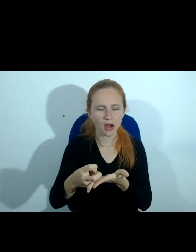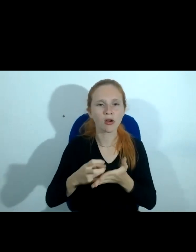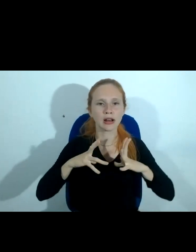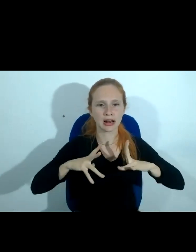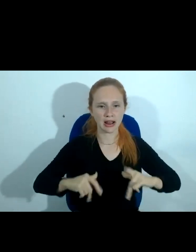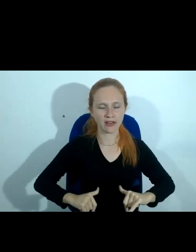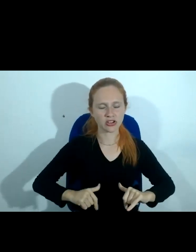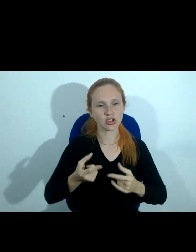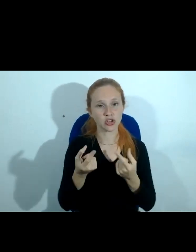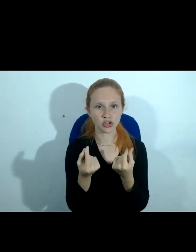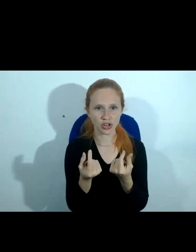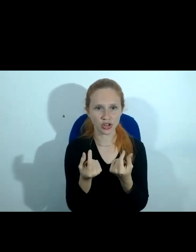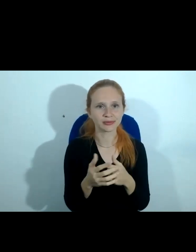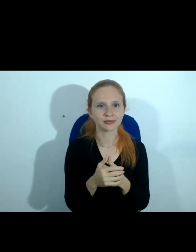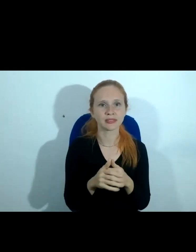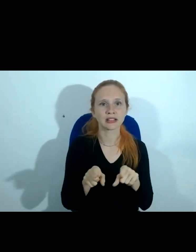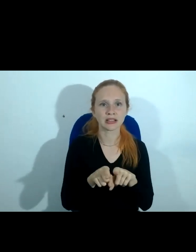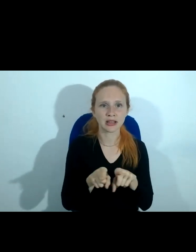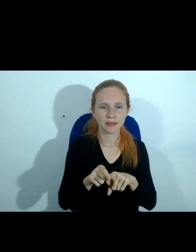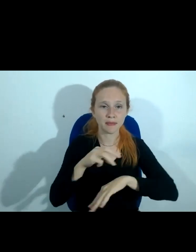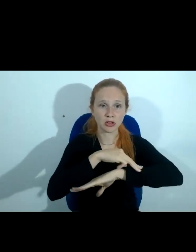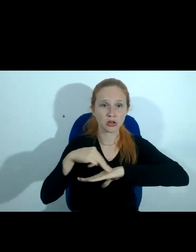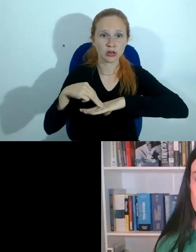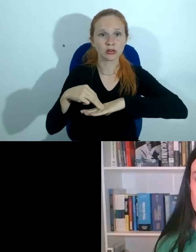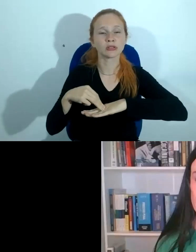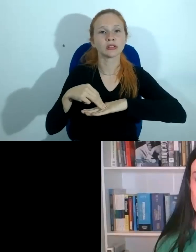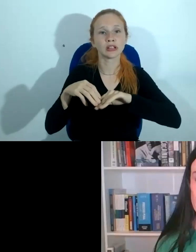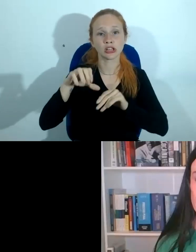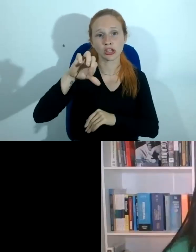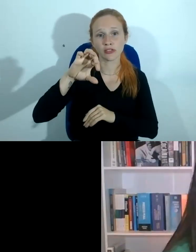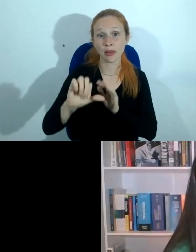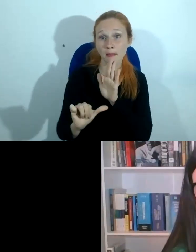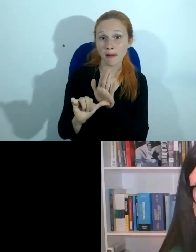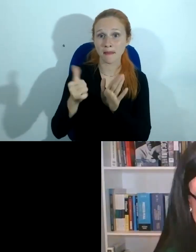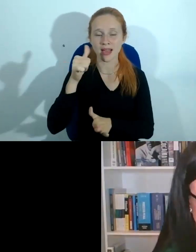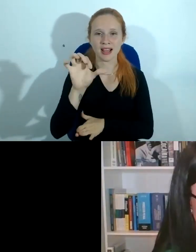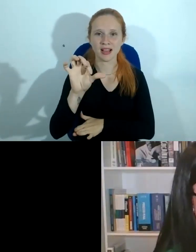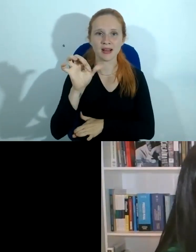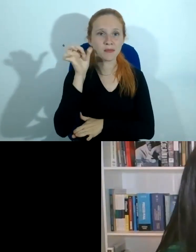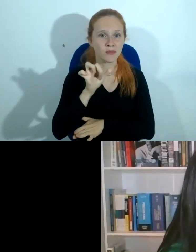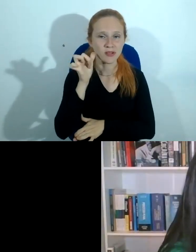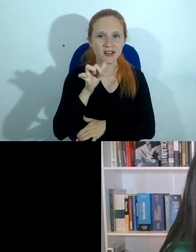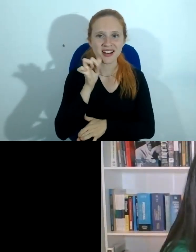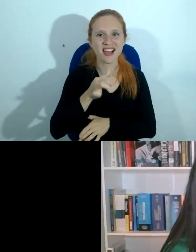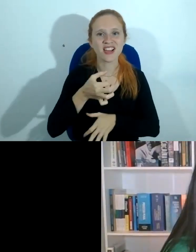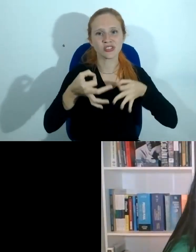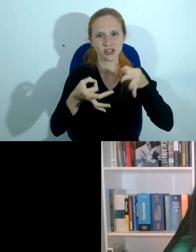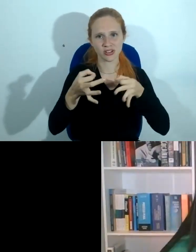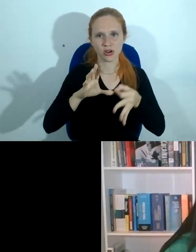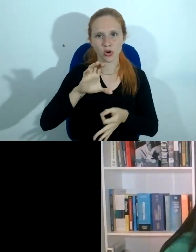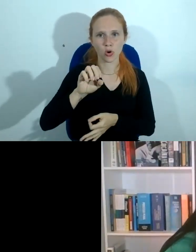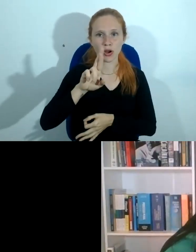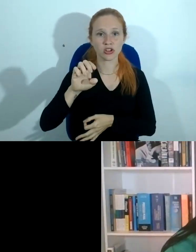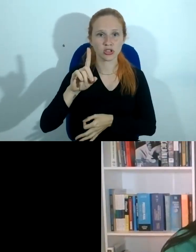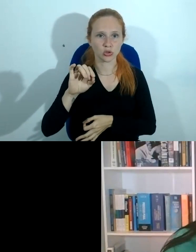Queria destacar que ela ingressou na magistratura em 1990 e foi a primeira mulher a ocupar o cargo de juíza corrigedora da Polícia